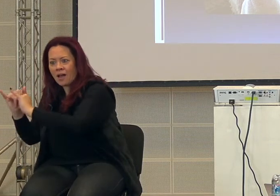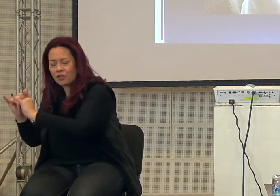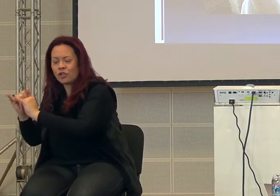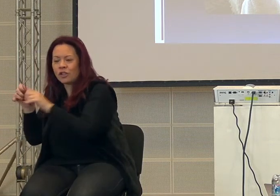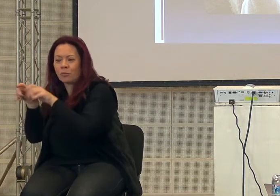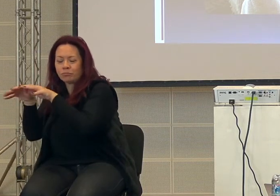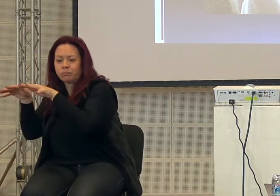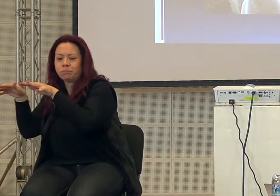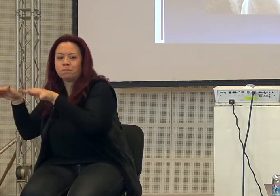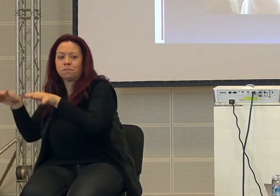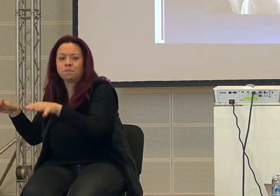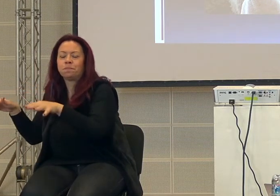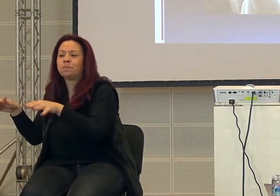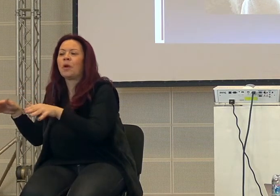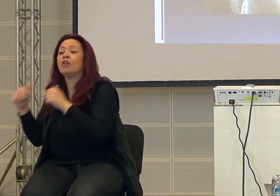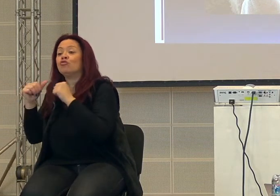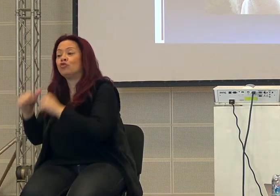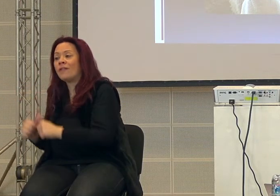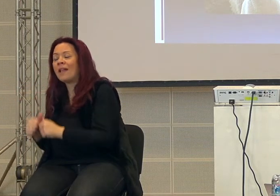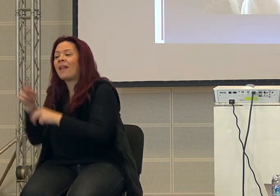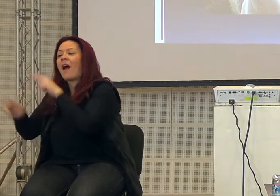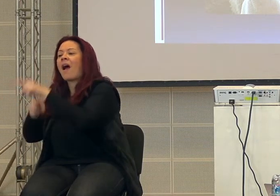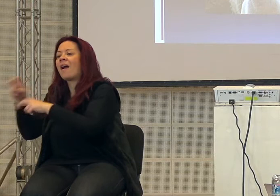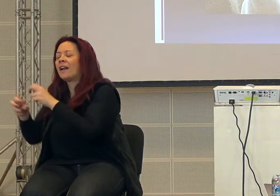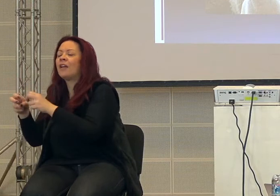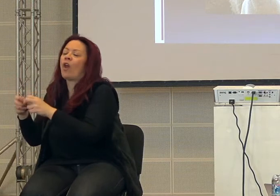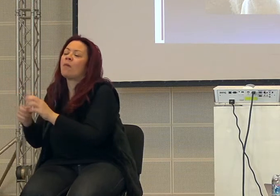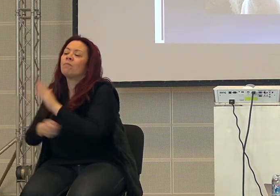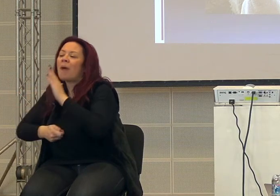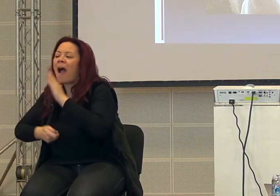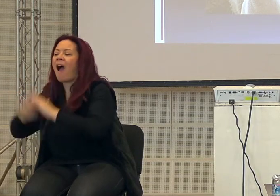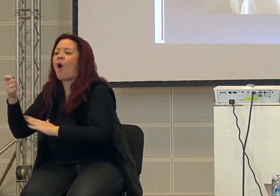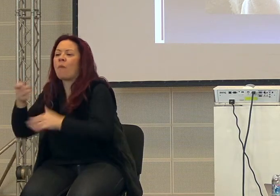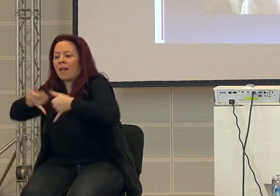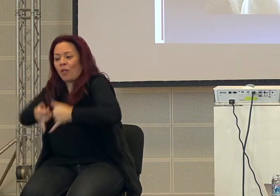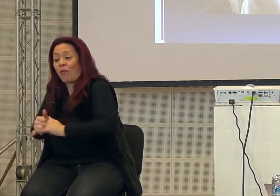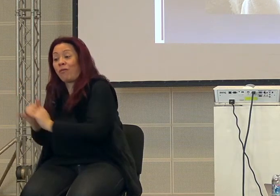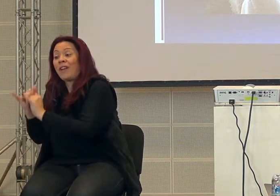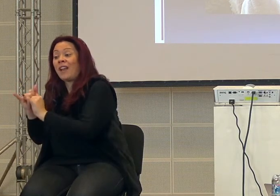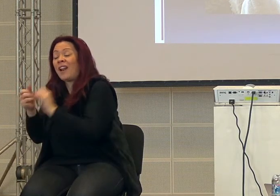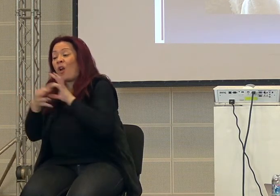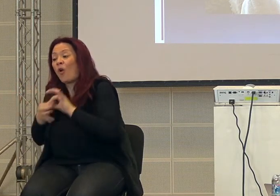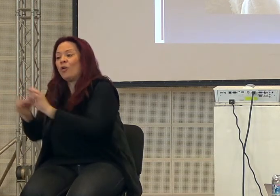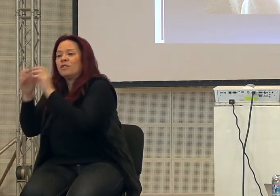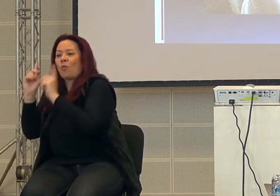civiltà agricola. Naturalmente poi l'aumento demografico porta alla